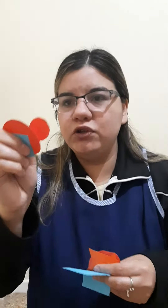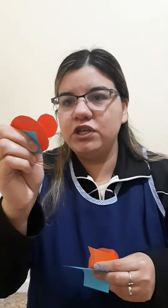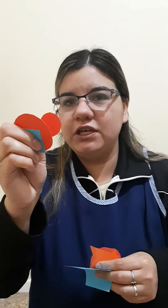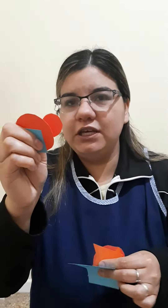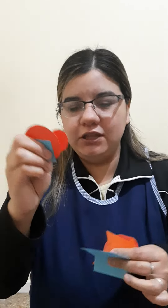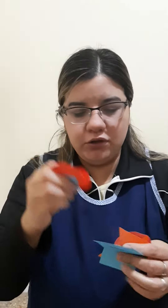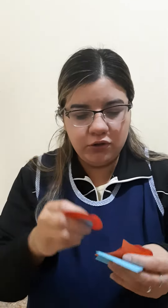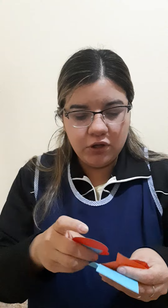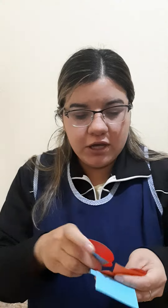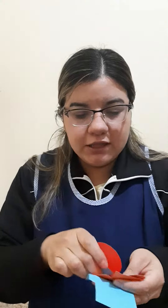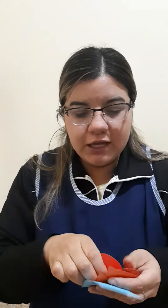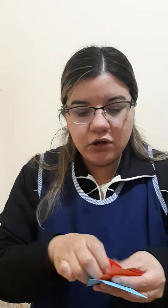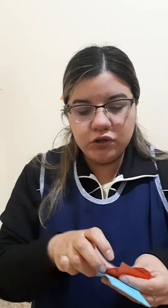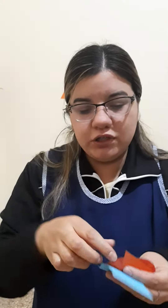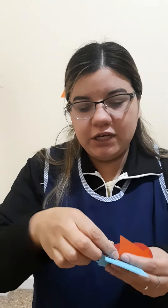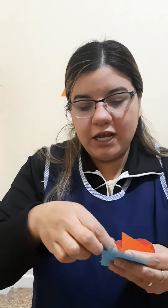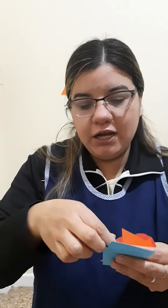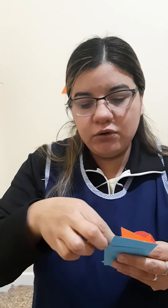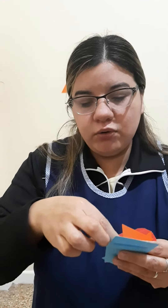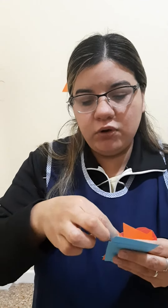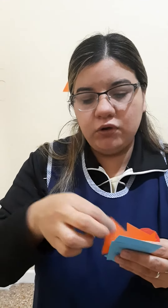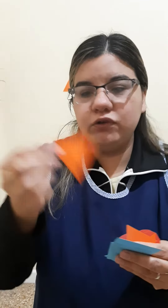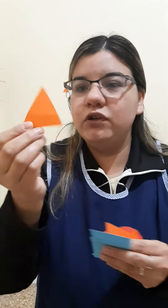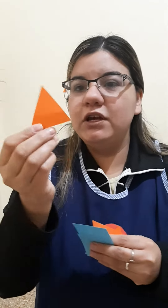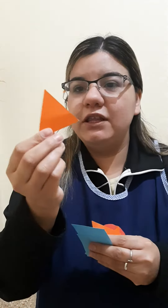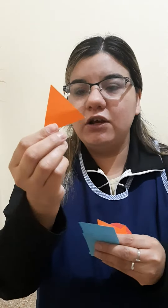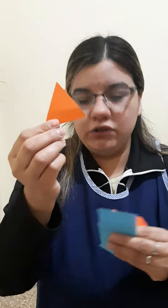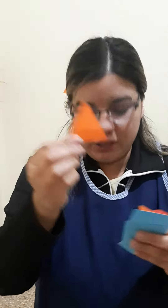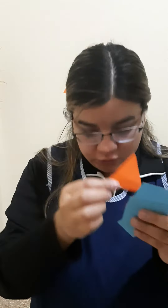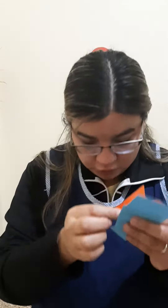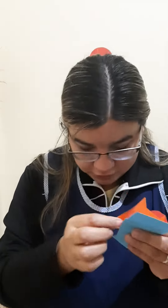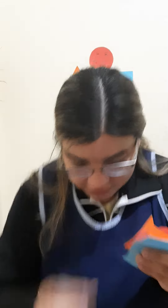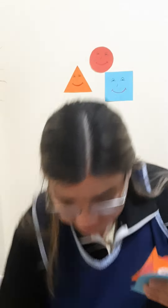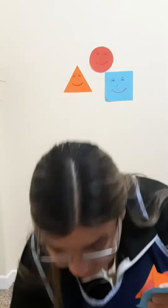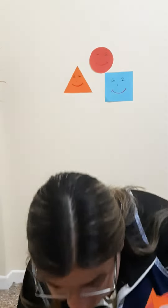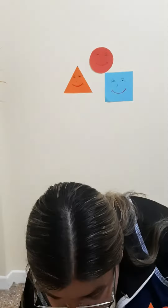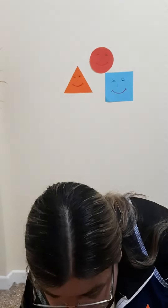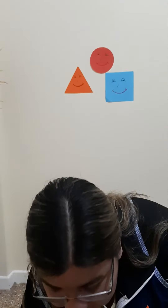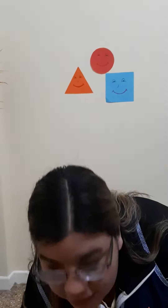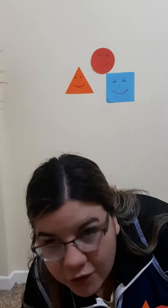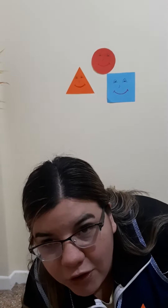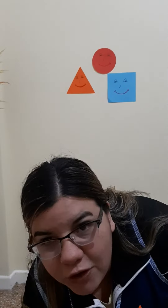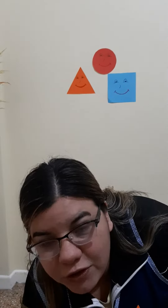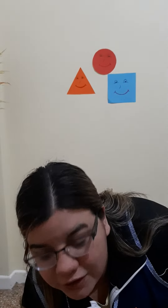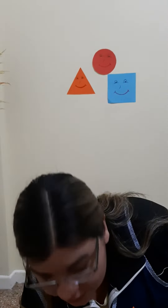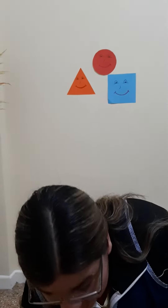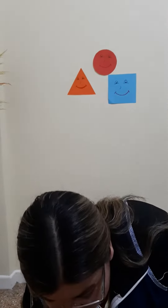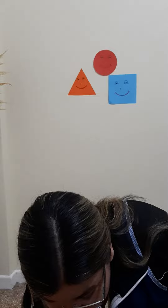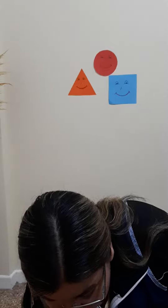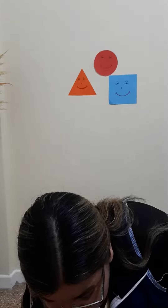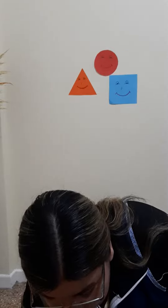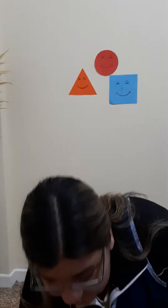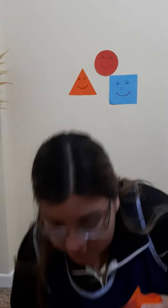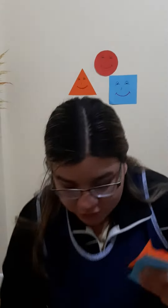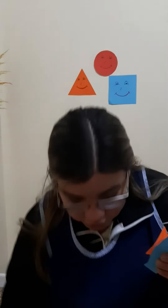chiquitos. Tengo triángulos. Tengo triángulos grandes y tengo triángulos... ¡Uy, que se me cayó!